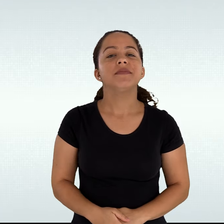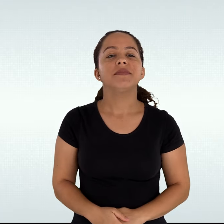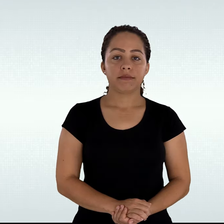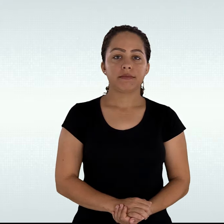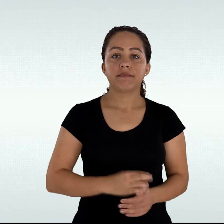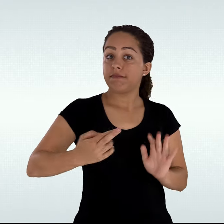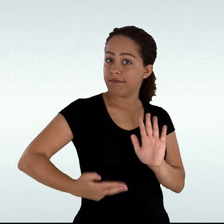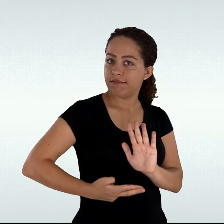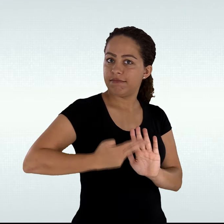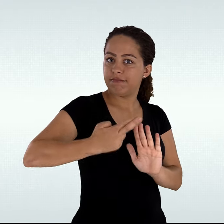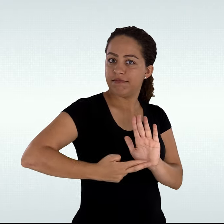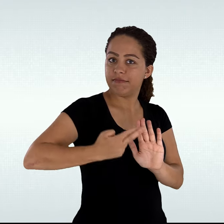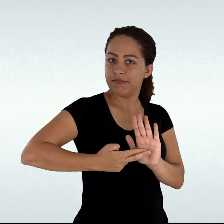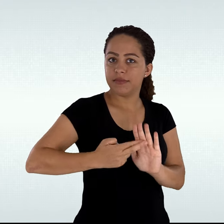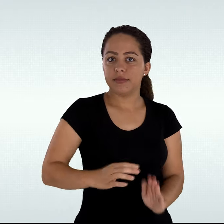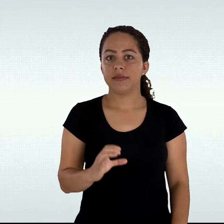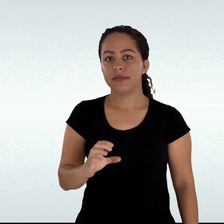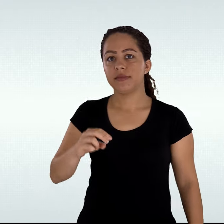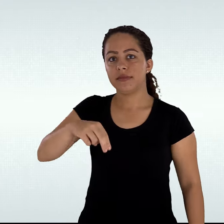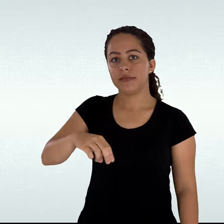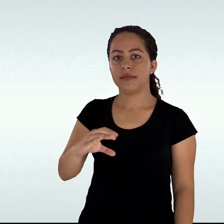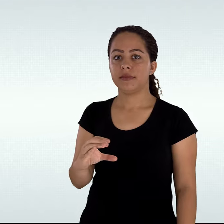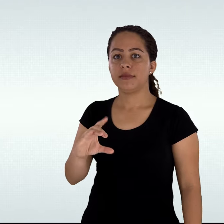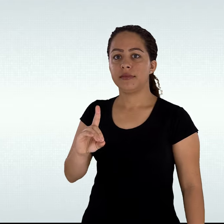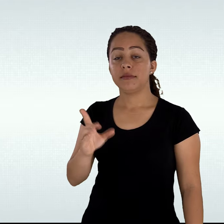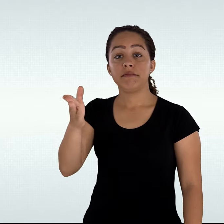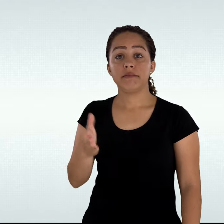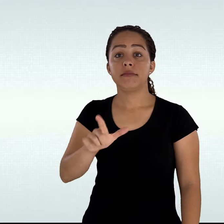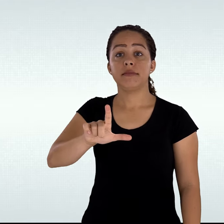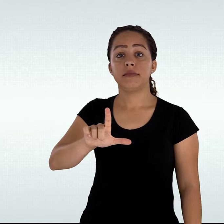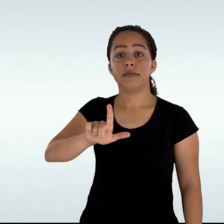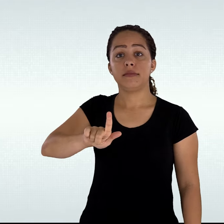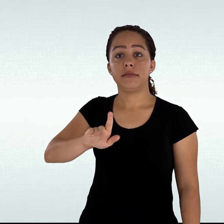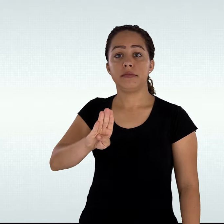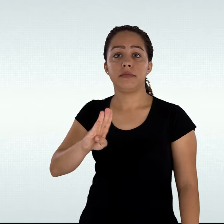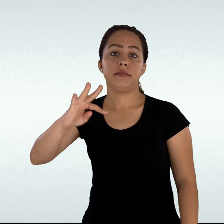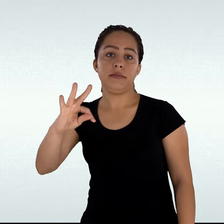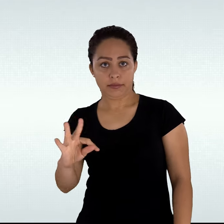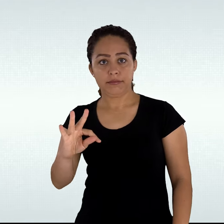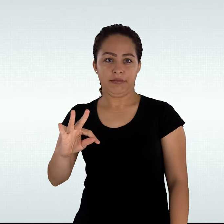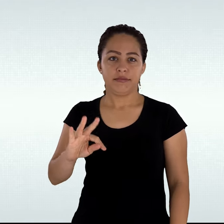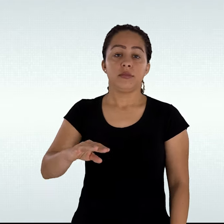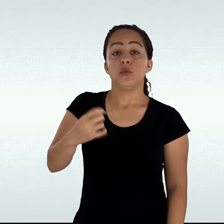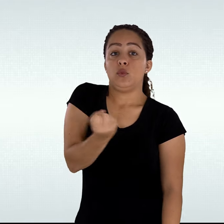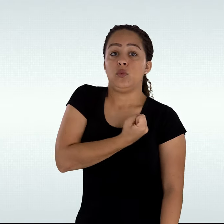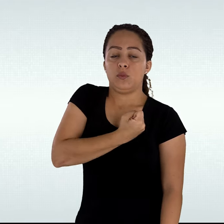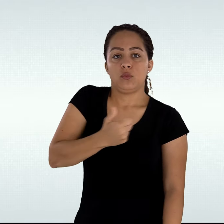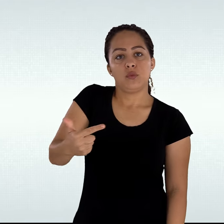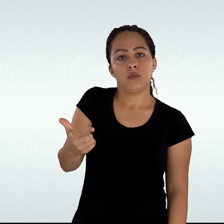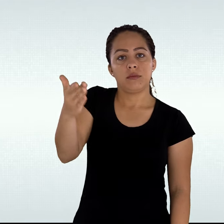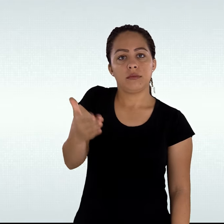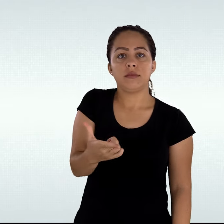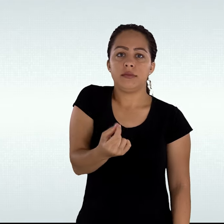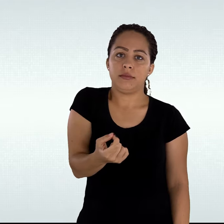A Resolução CNCD-LGBT nº 12-2018